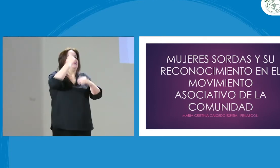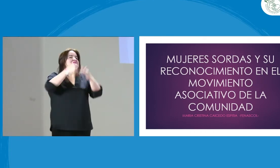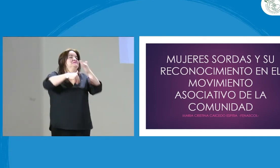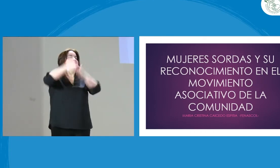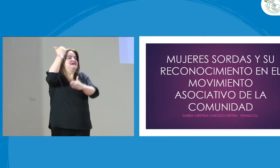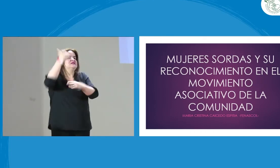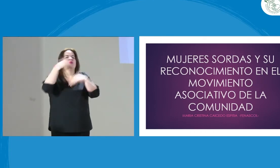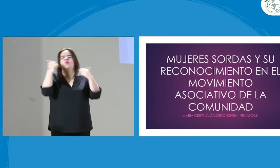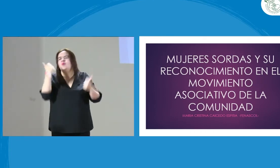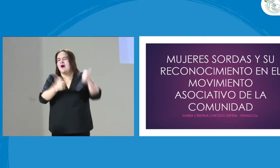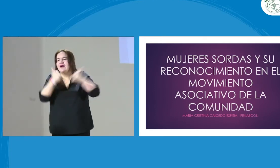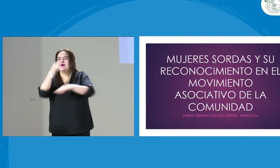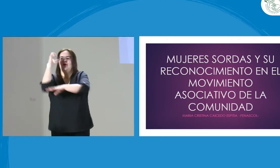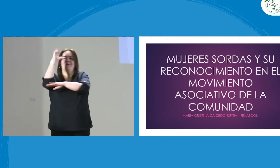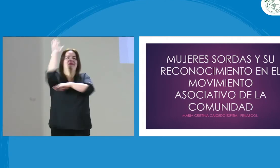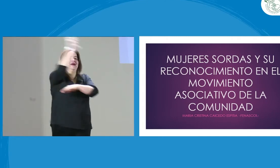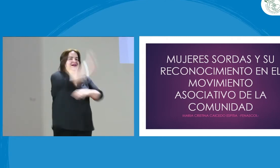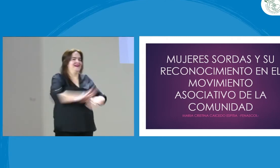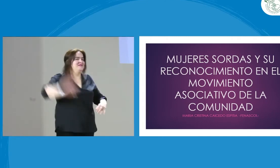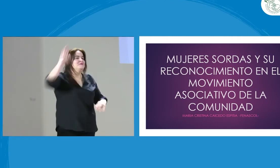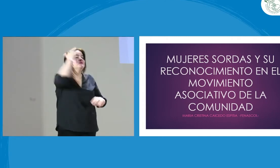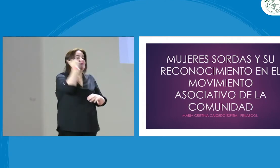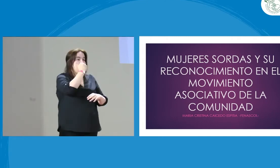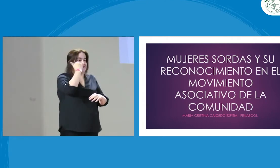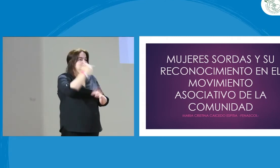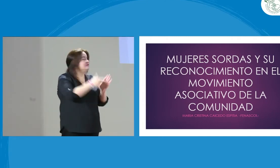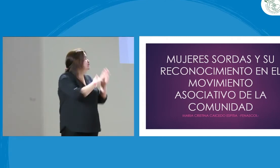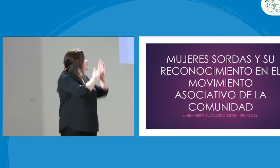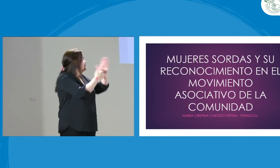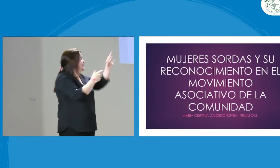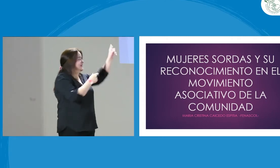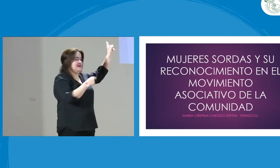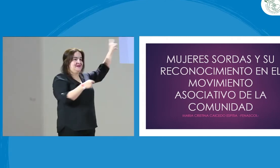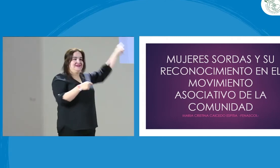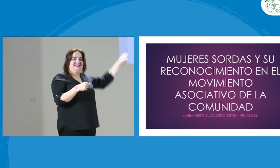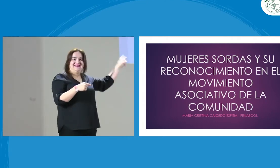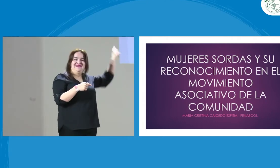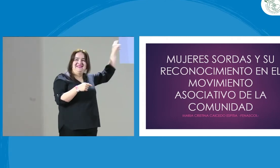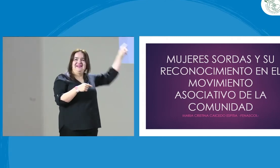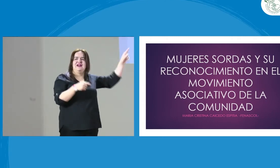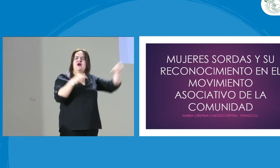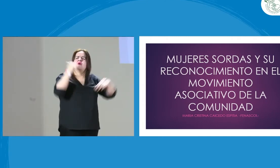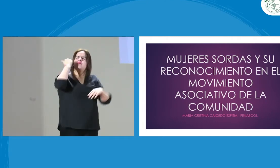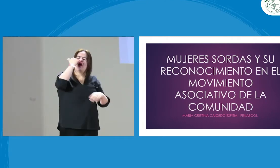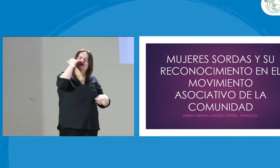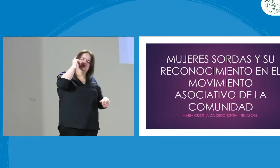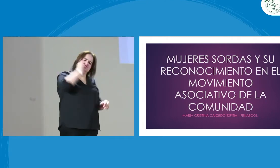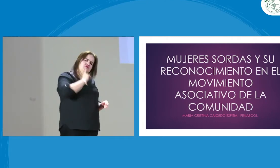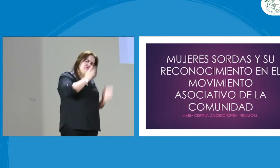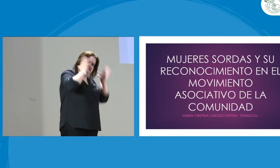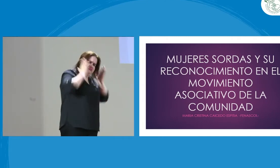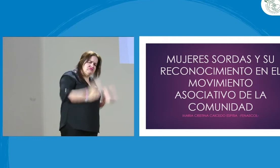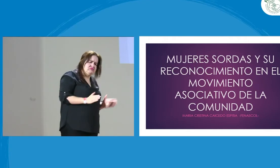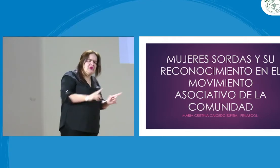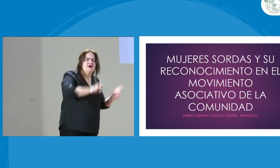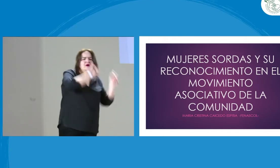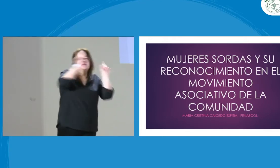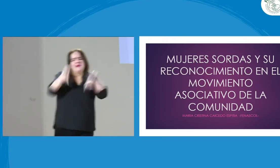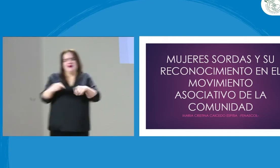activas y llega momentos en que ya no somos tan activas. ¿Qué ha pasado en Colombia respecto a la participación de las mujeres en el movimiento asociativo?